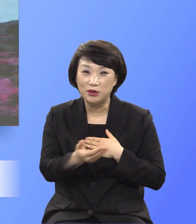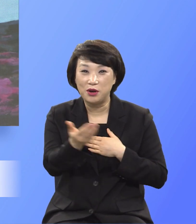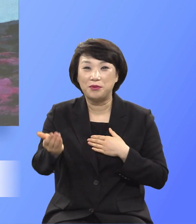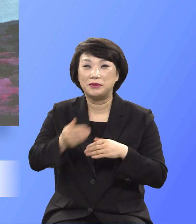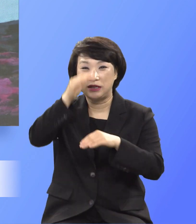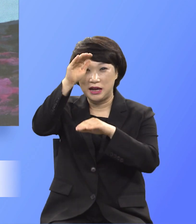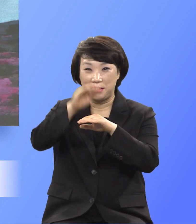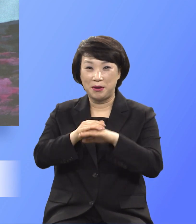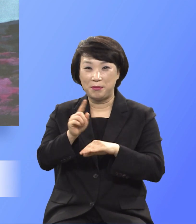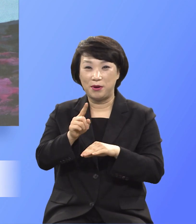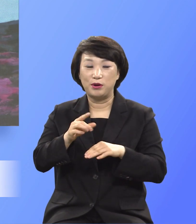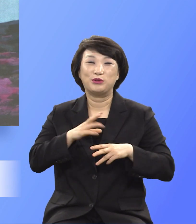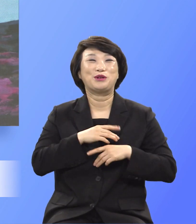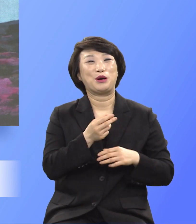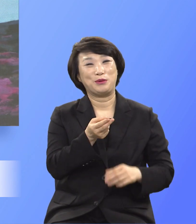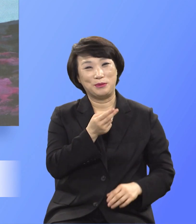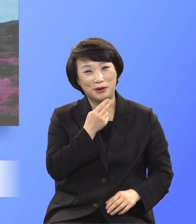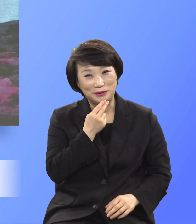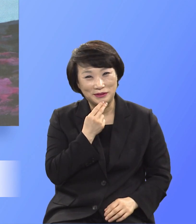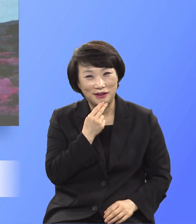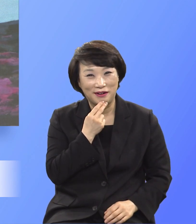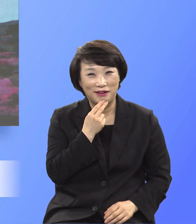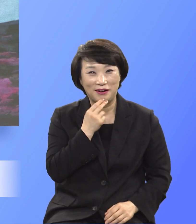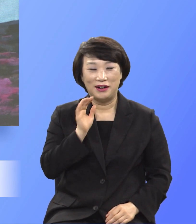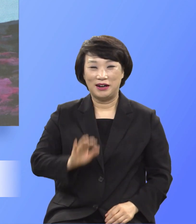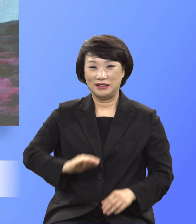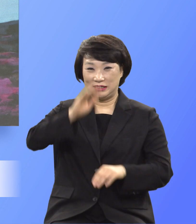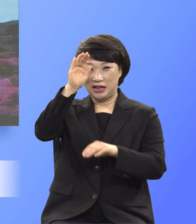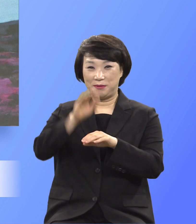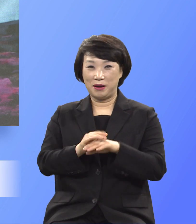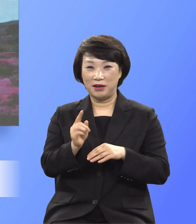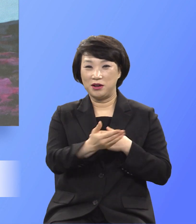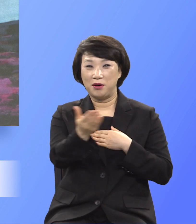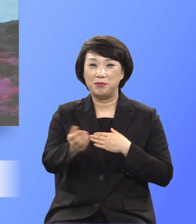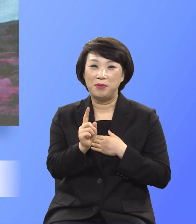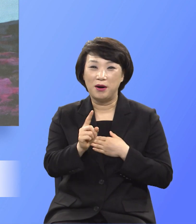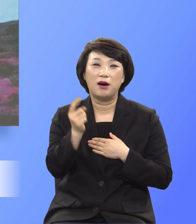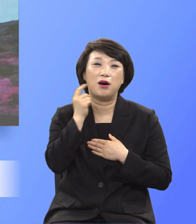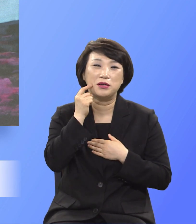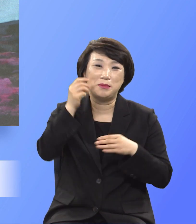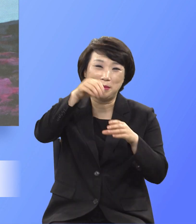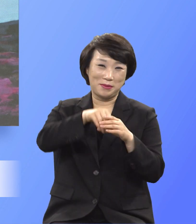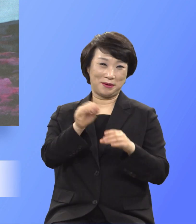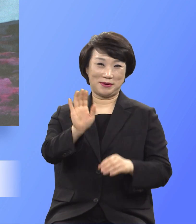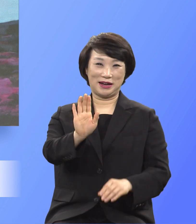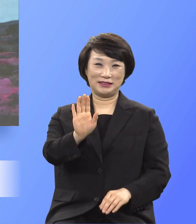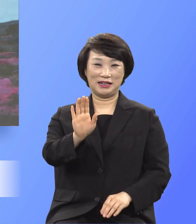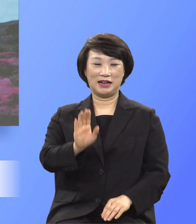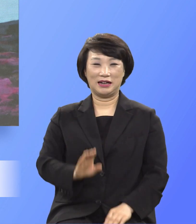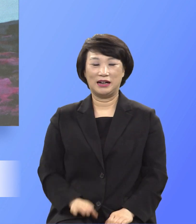두려움이 없는 것이오 예배에는 가식이 없는 것이오 죽기로